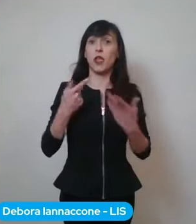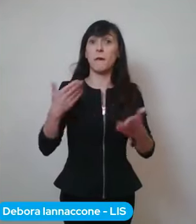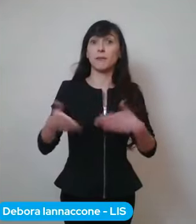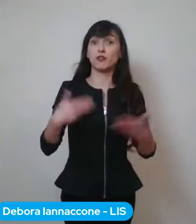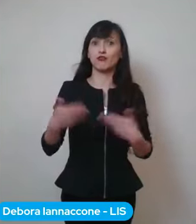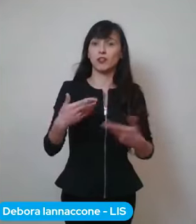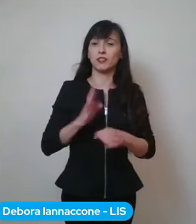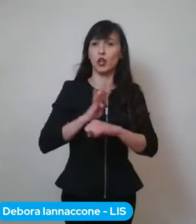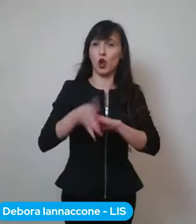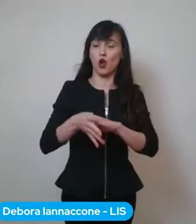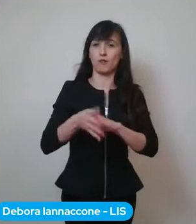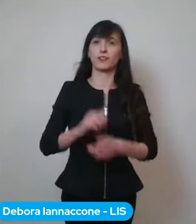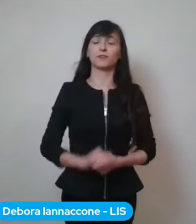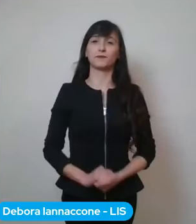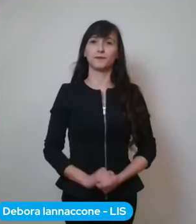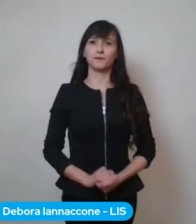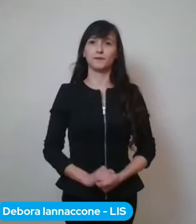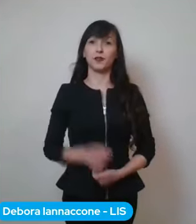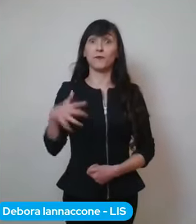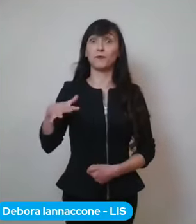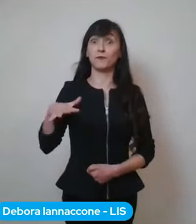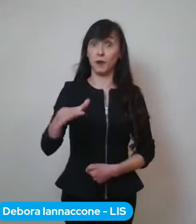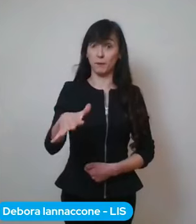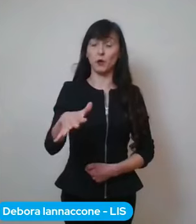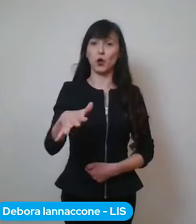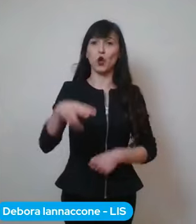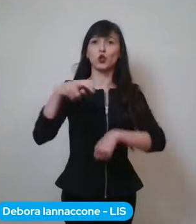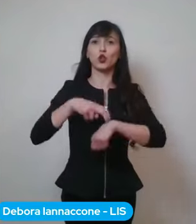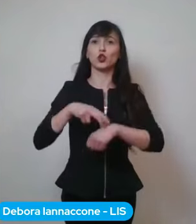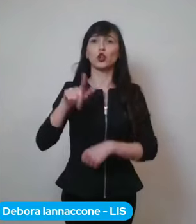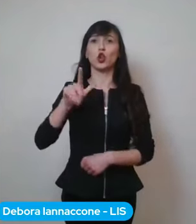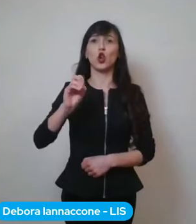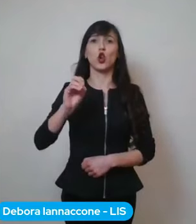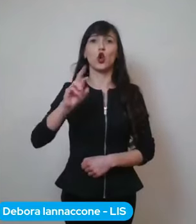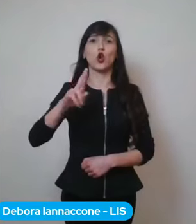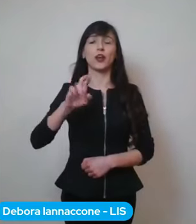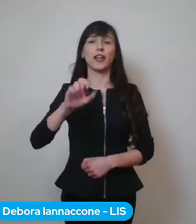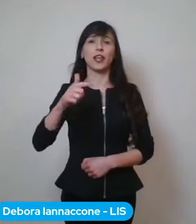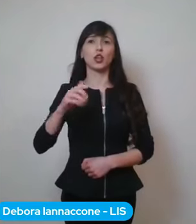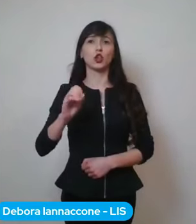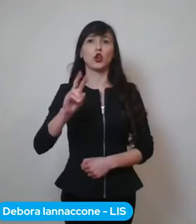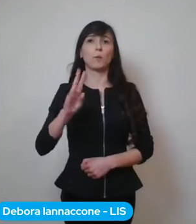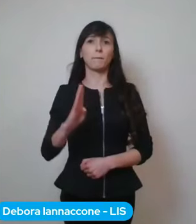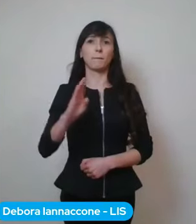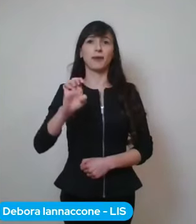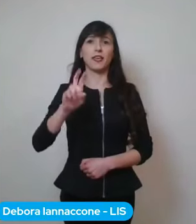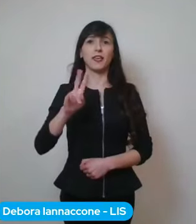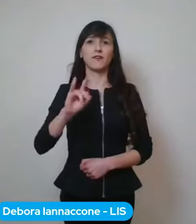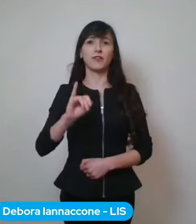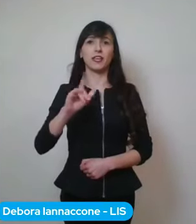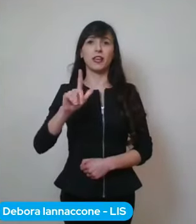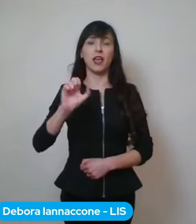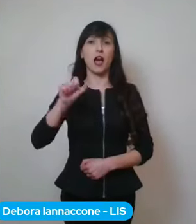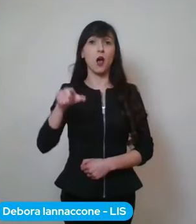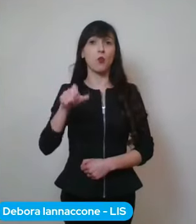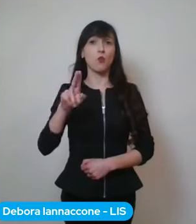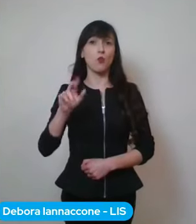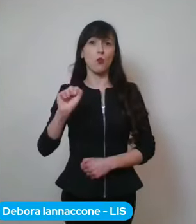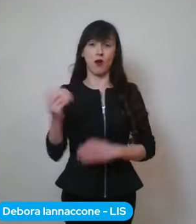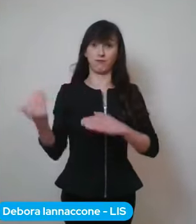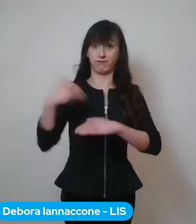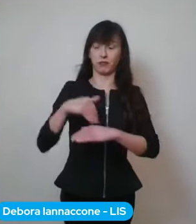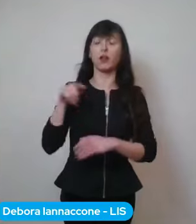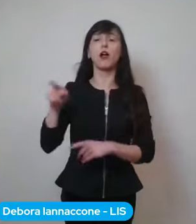Covid-19. Tra un po' ci raggiungerà il dottor Loreto Beilacqua, che è il coordinatore del piano vaccinale